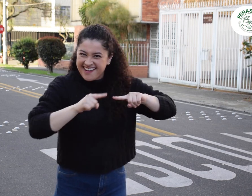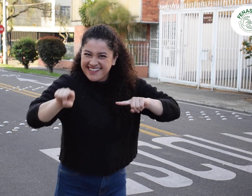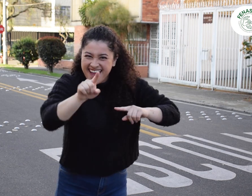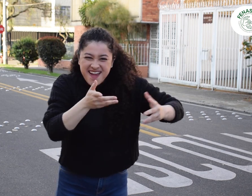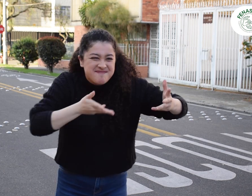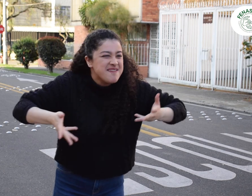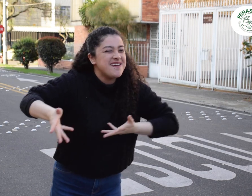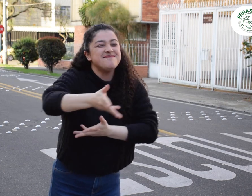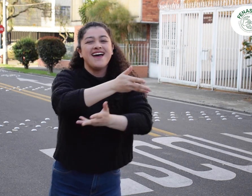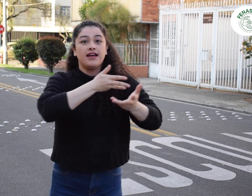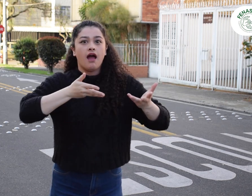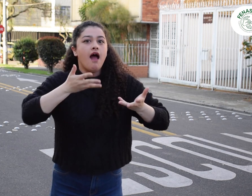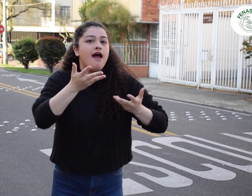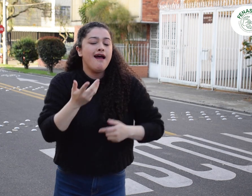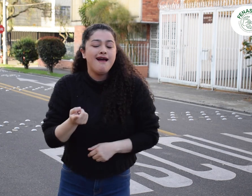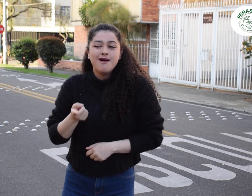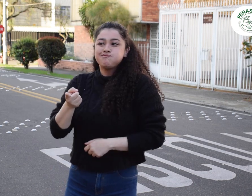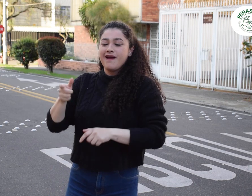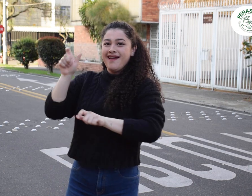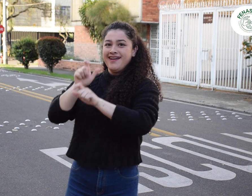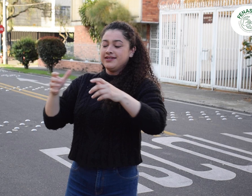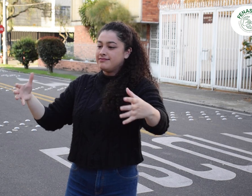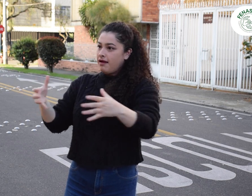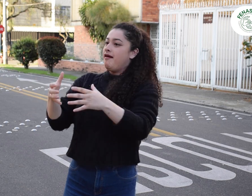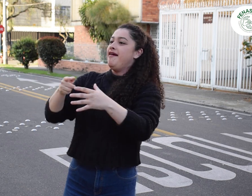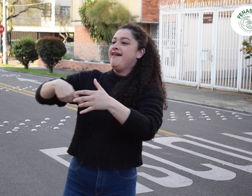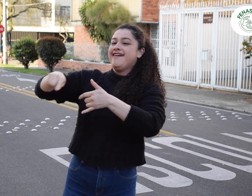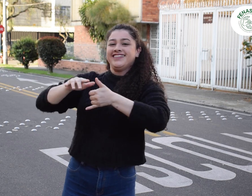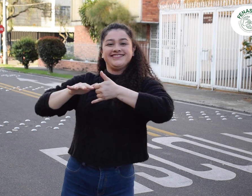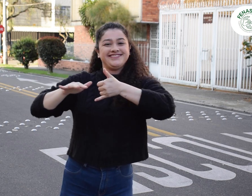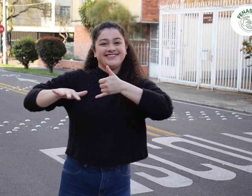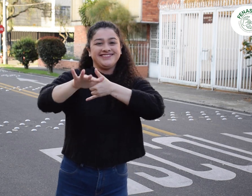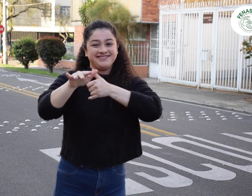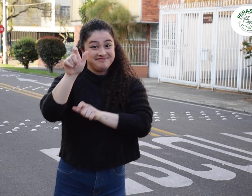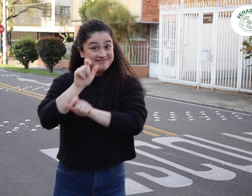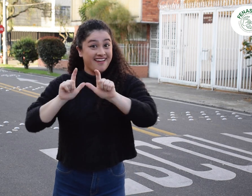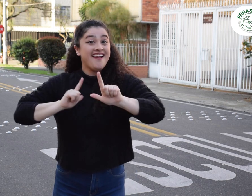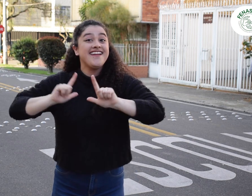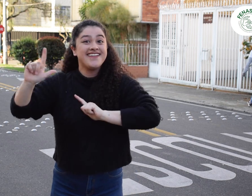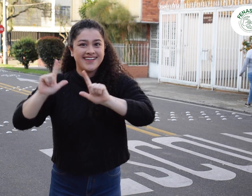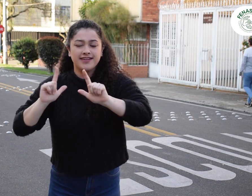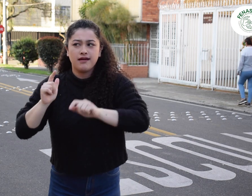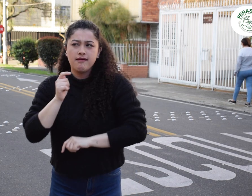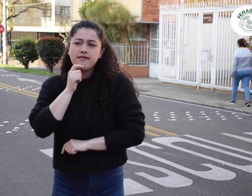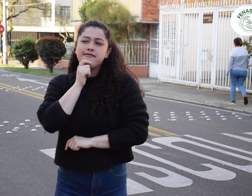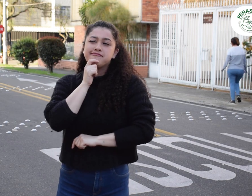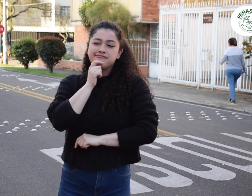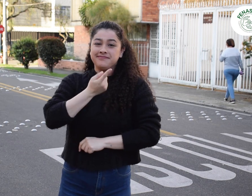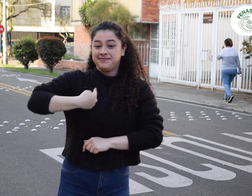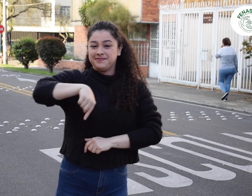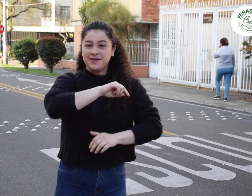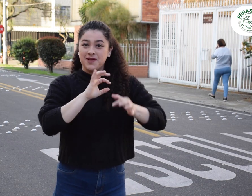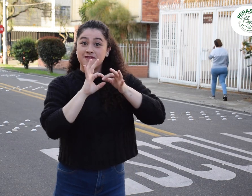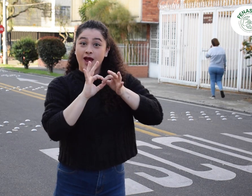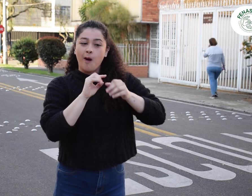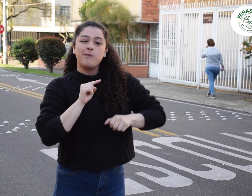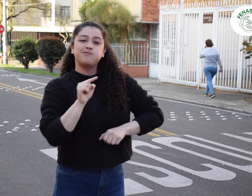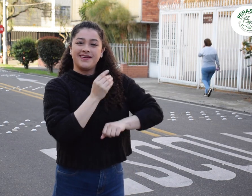y la disposición de ambas partes, tuvimos un encuentro con los líderes del Movimiento de Ciudadanos Sordoceñantes de